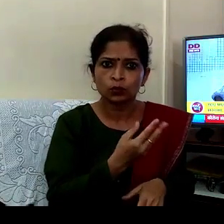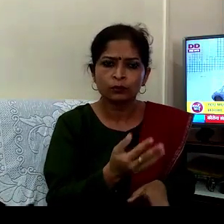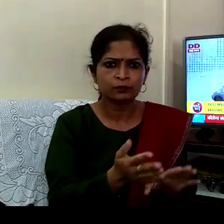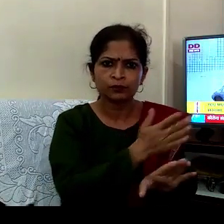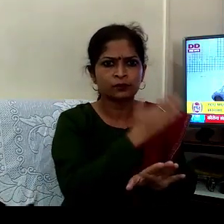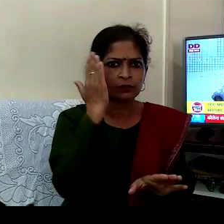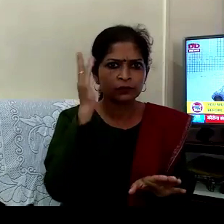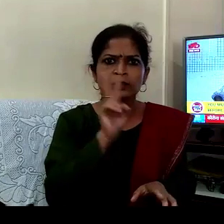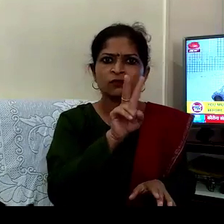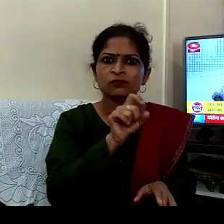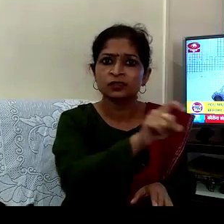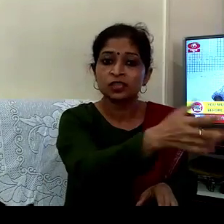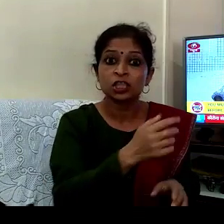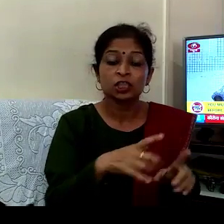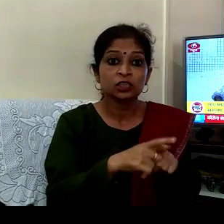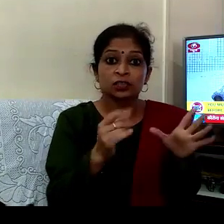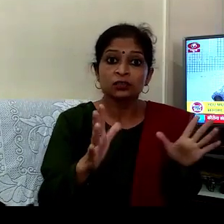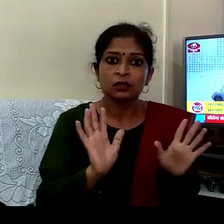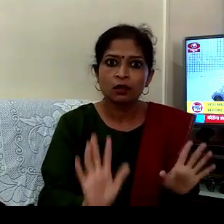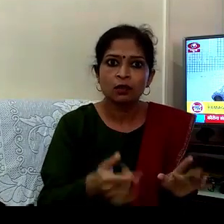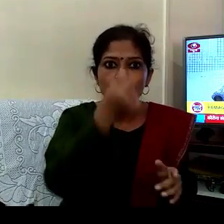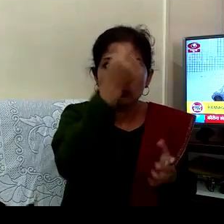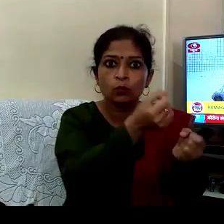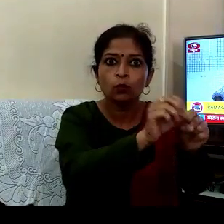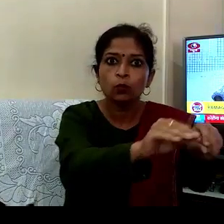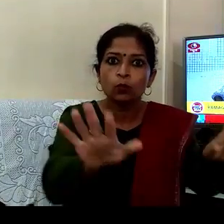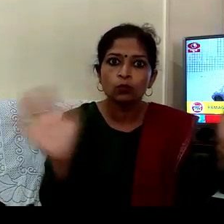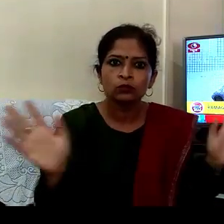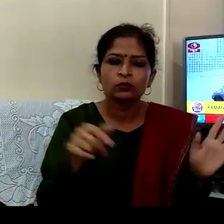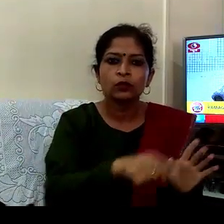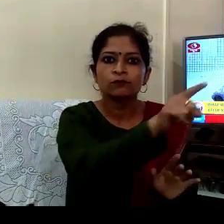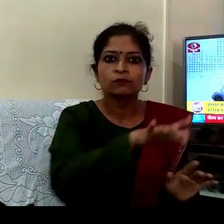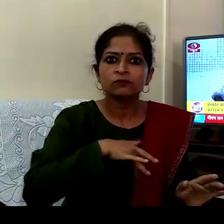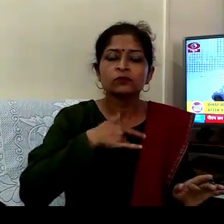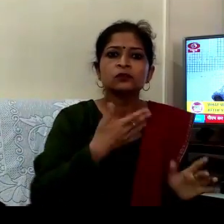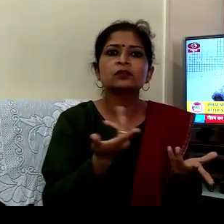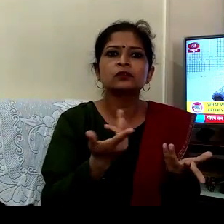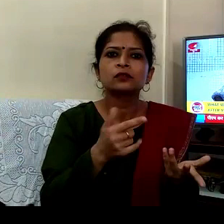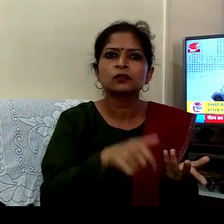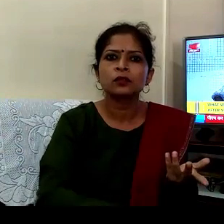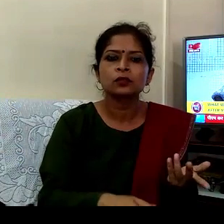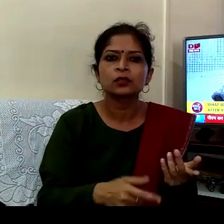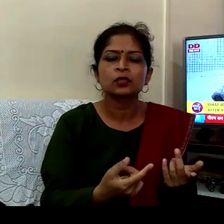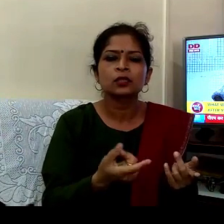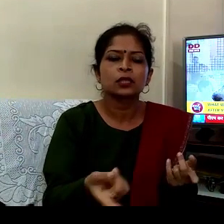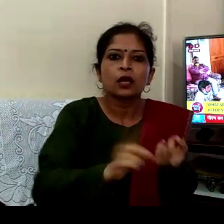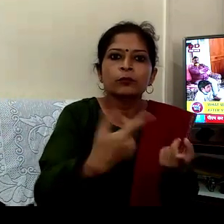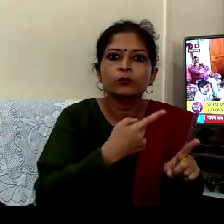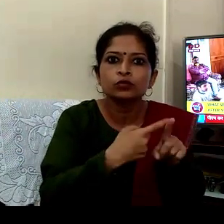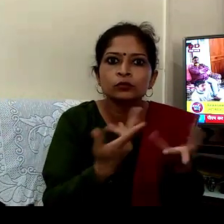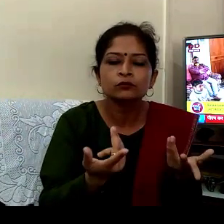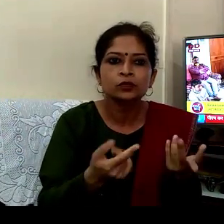ہوگا کہ وائرس بہت بہنکر ہے اور تکلیف کر گیا ہے تو جب آپ کے ساتھ ہوا تو آپ کو کیا اگ دم سے ریسپونس تھا